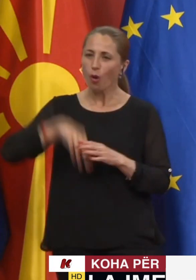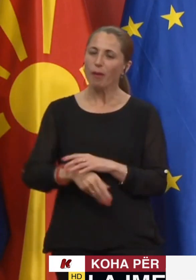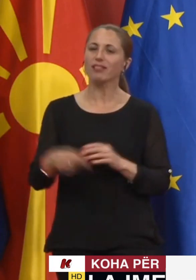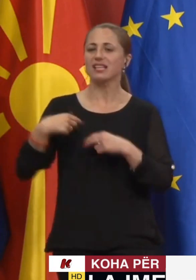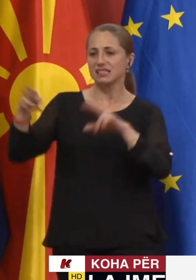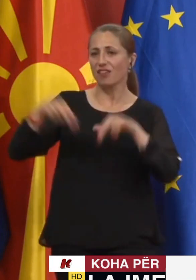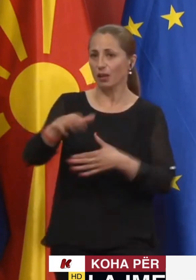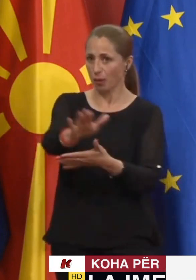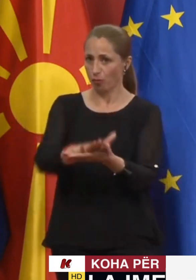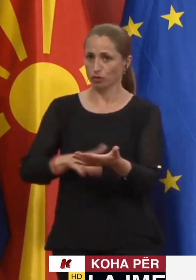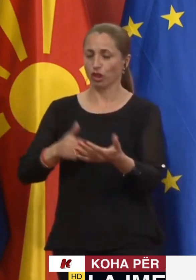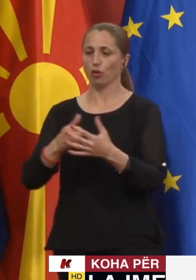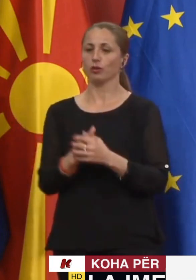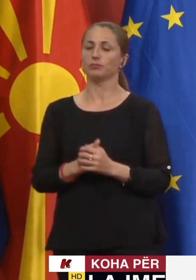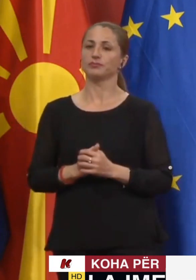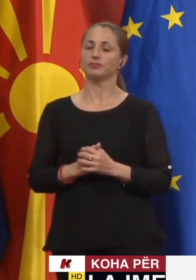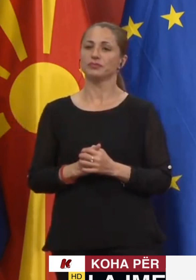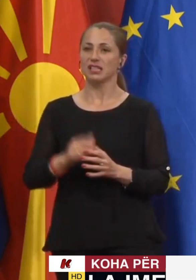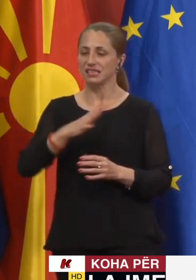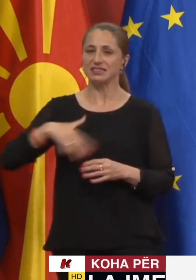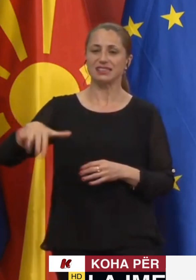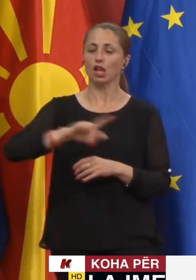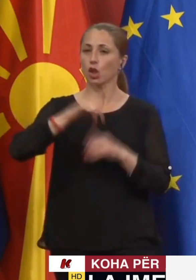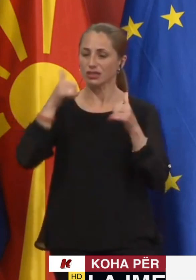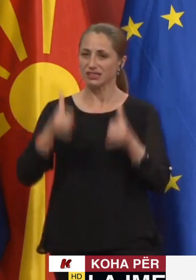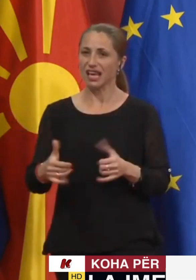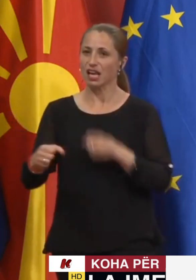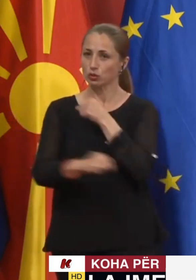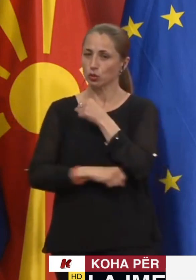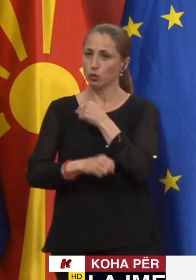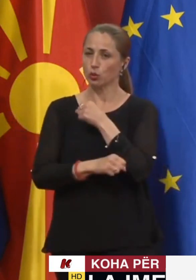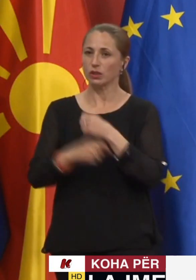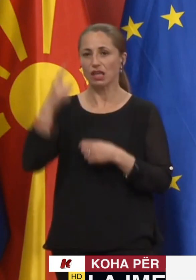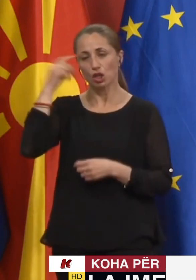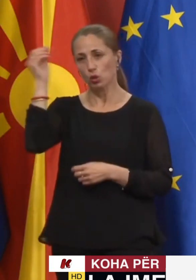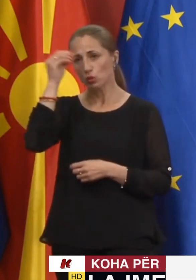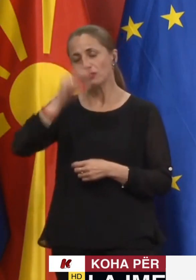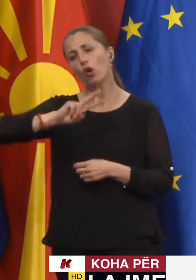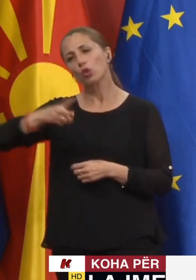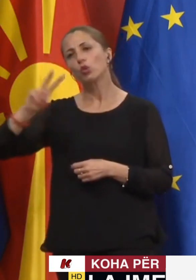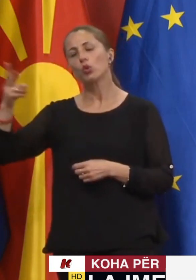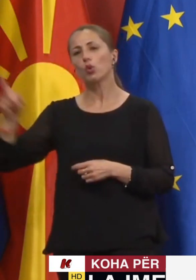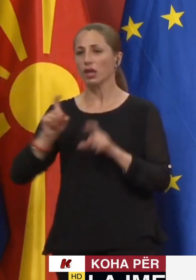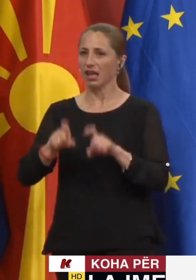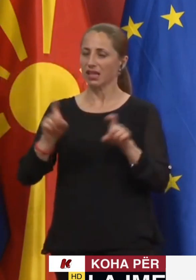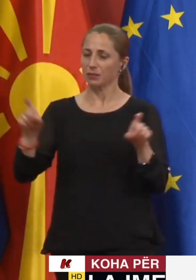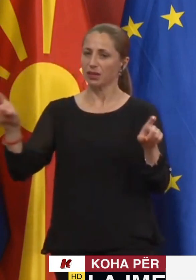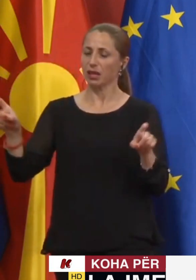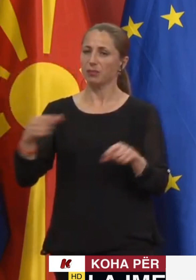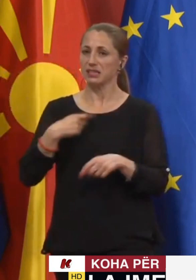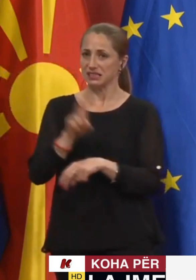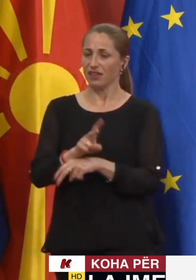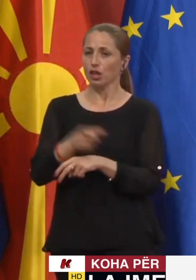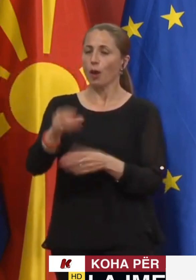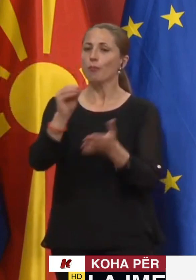deritanishme, por edhe nga përvojat me epidemite tjera, jemi dëshmitar për të dhëna që vind nga Kina. Tregojnë që virusi me siguri do të ketë dhe